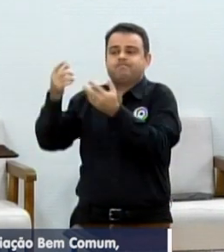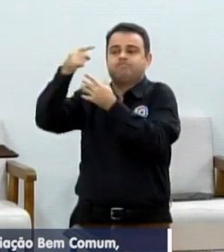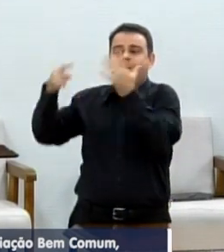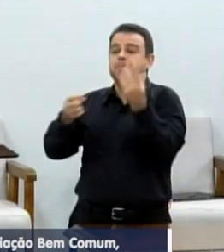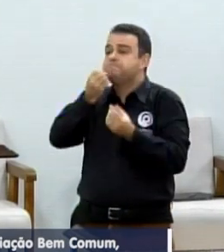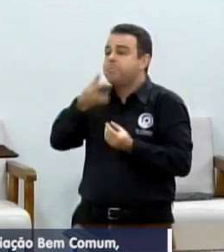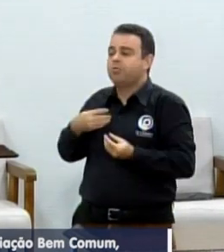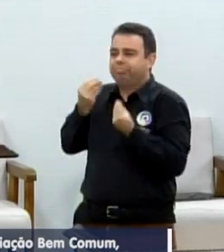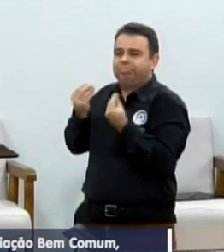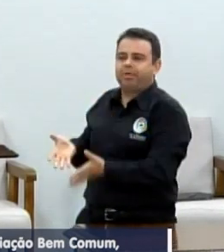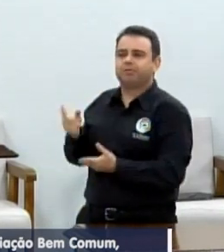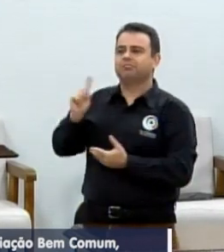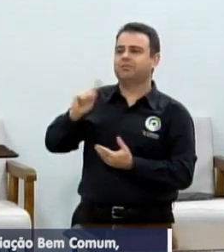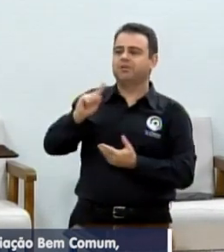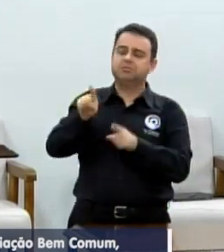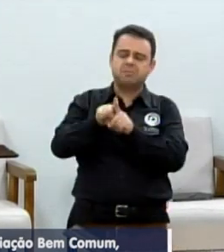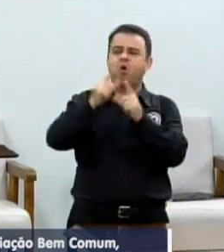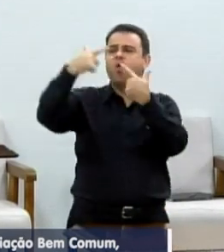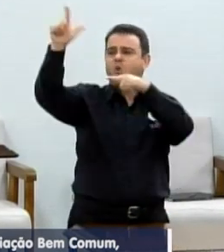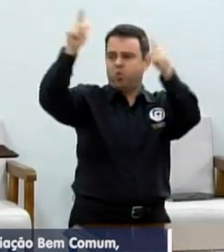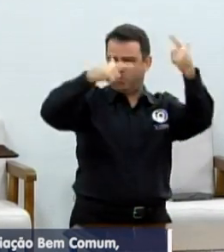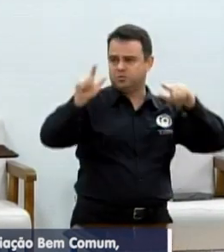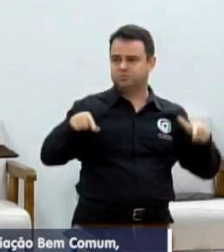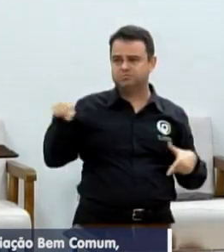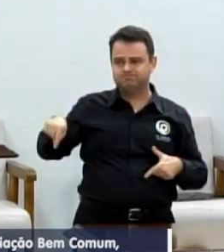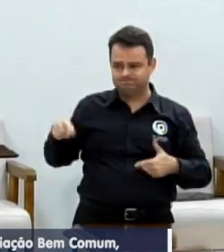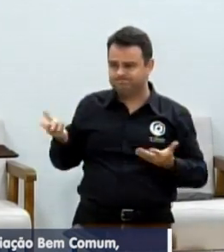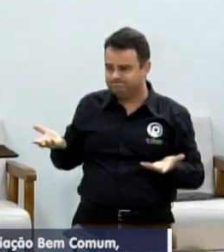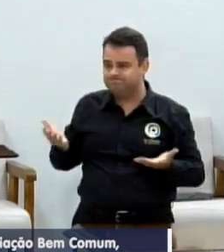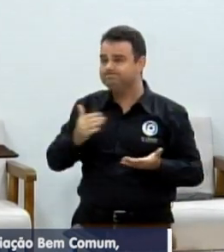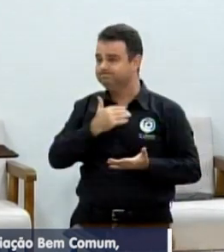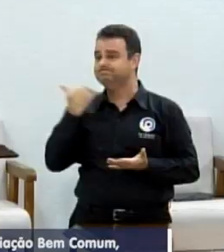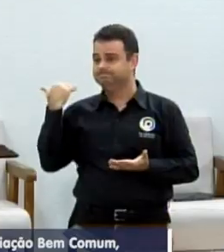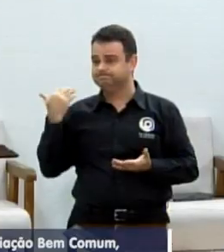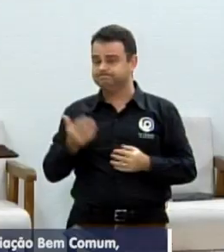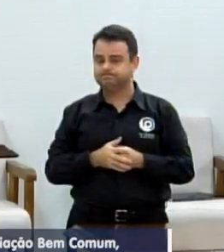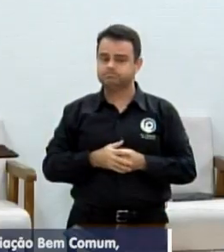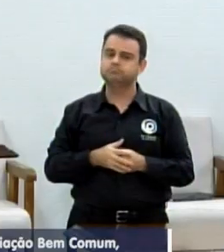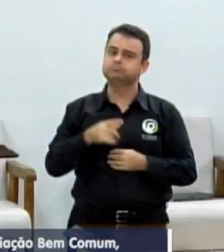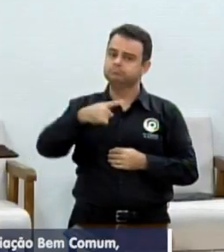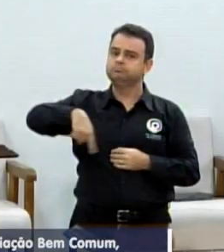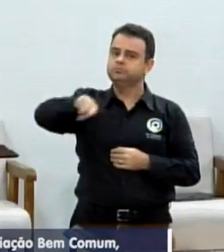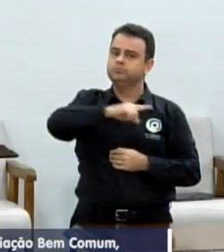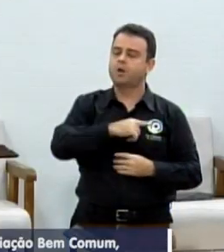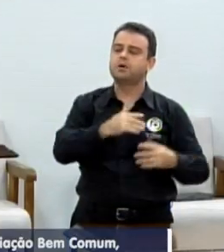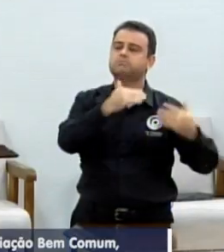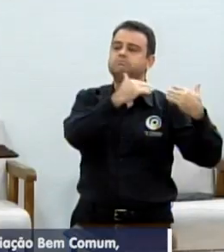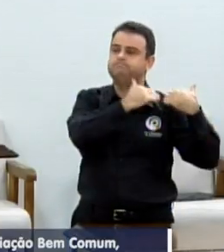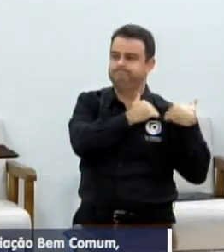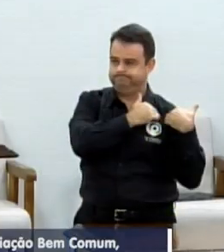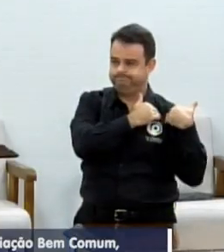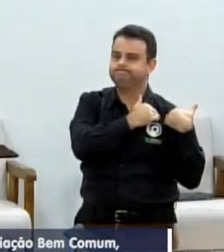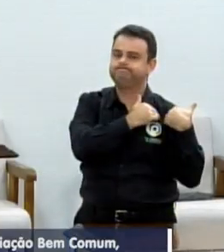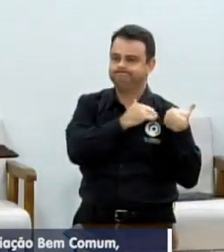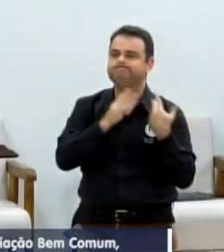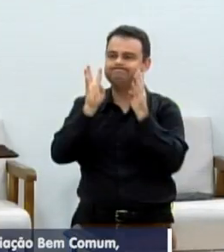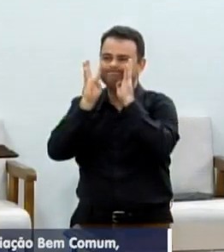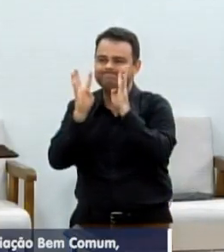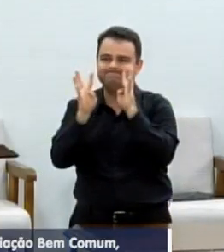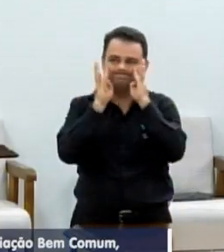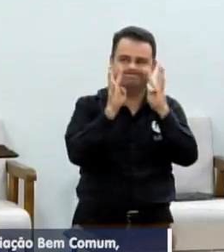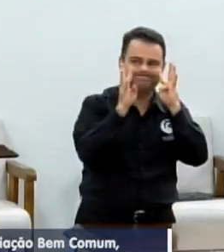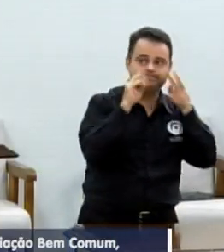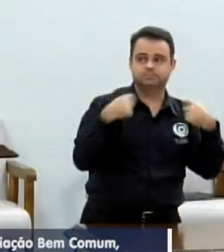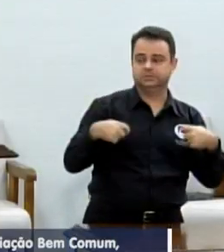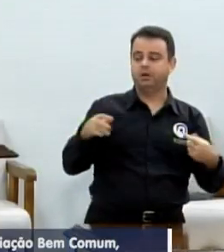motivos diversos, que é nossa responsabilidade de estancar esses motivos, acabam caindo